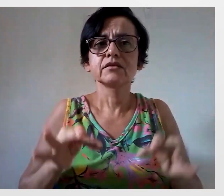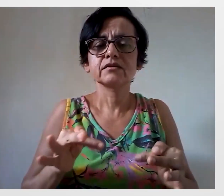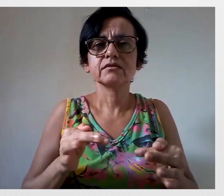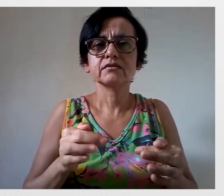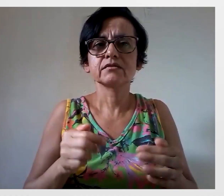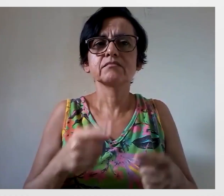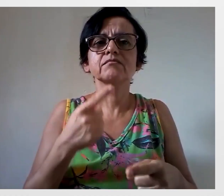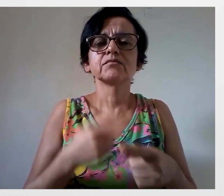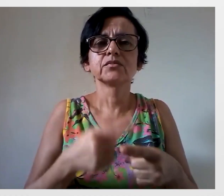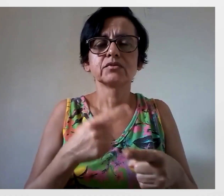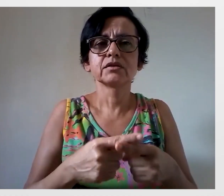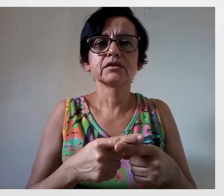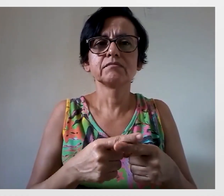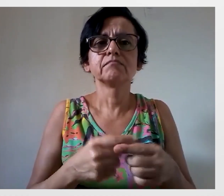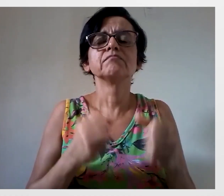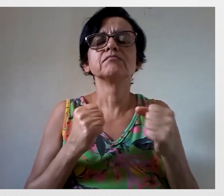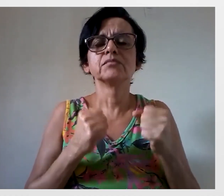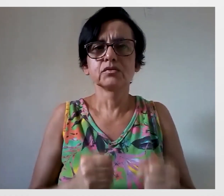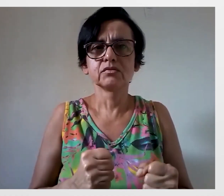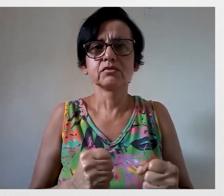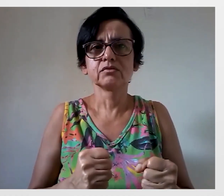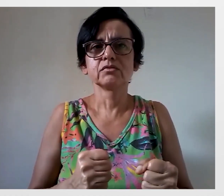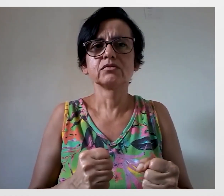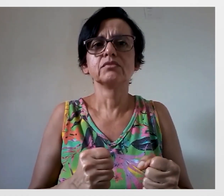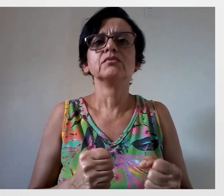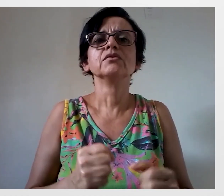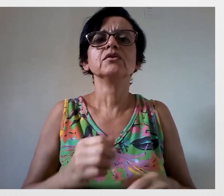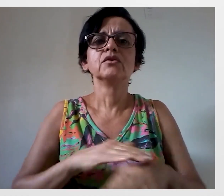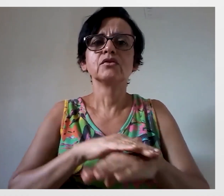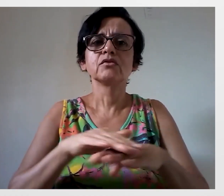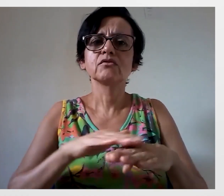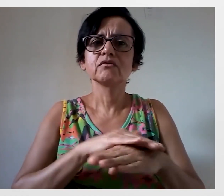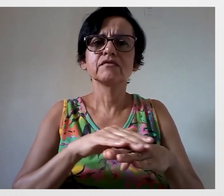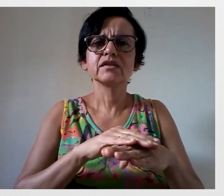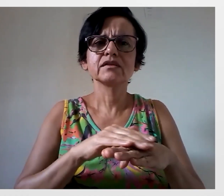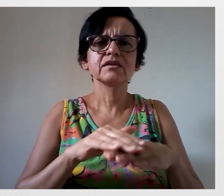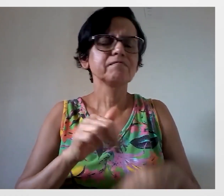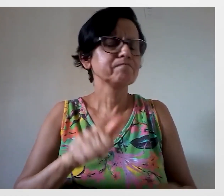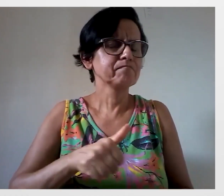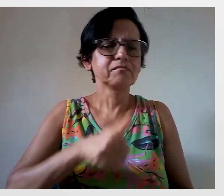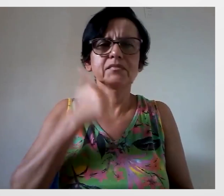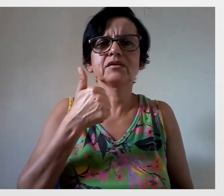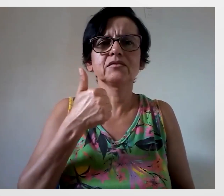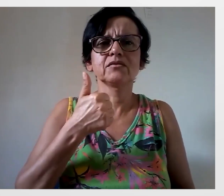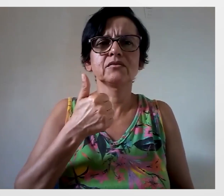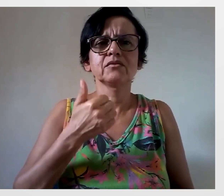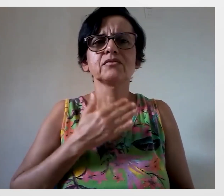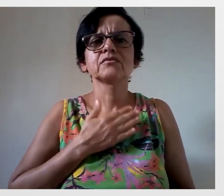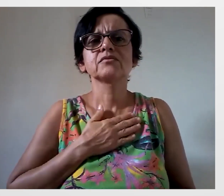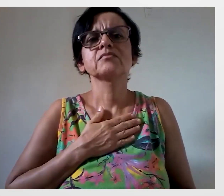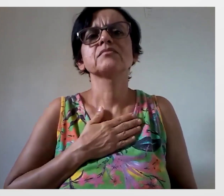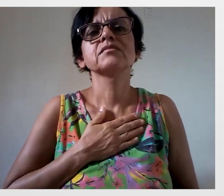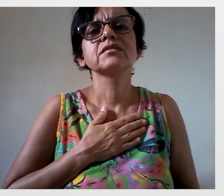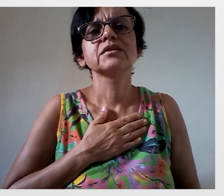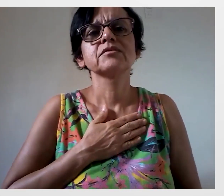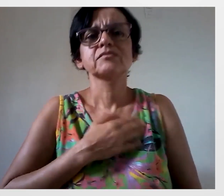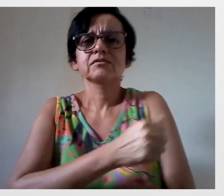feliz por isso. Eu posso e eu consegui o meu objetivo e eu me sinto muito grata